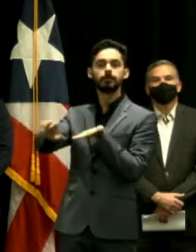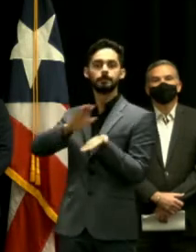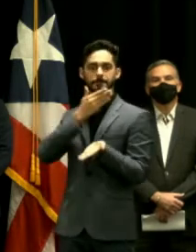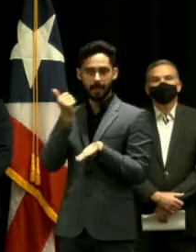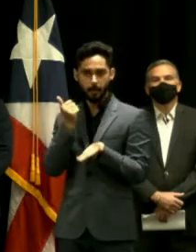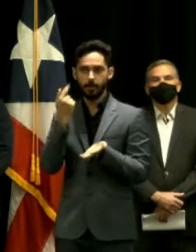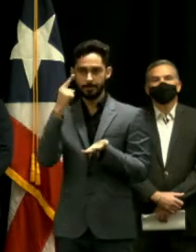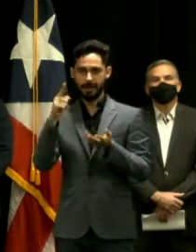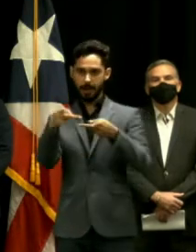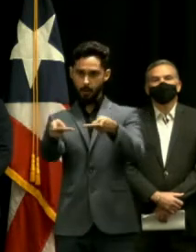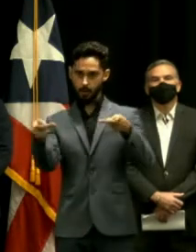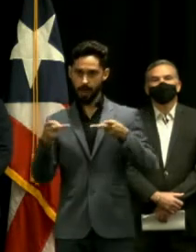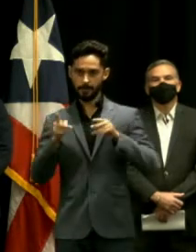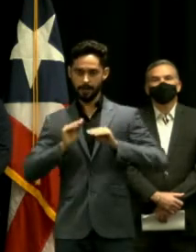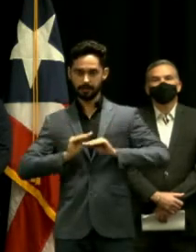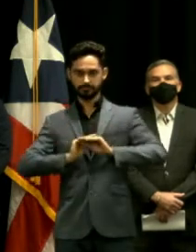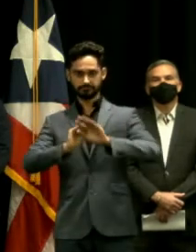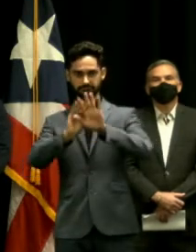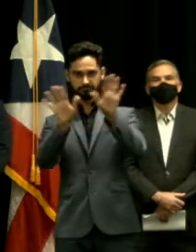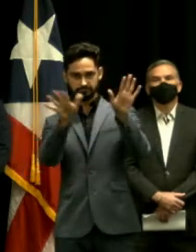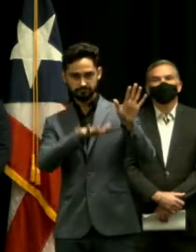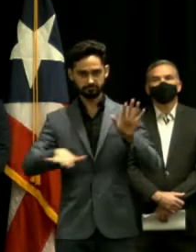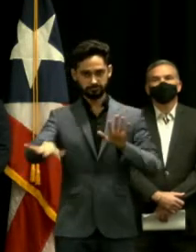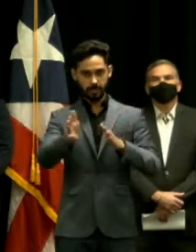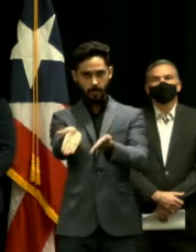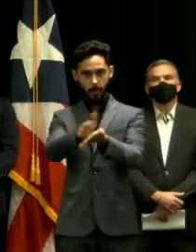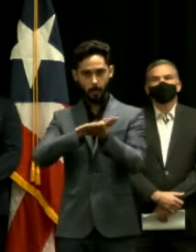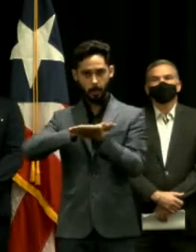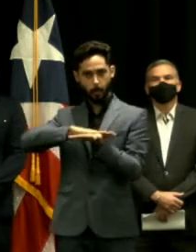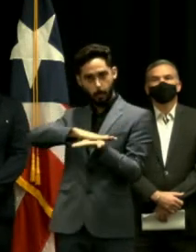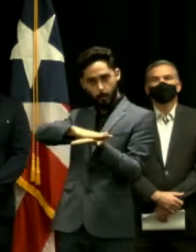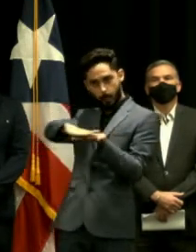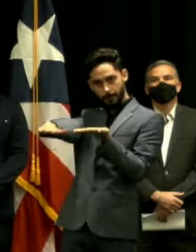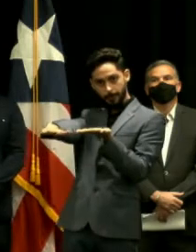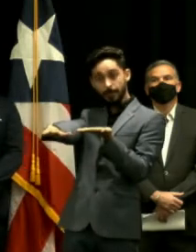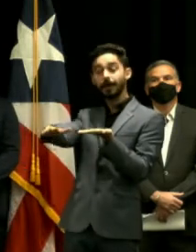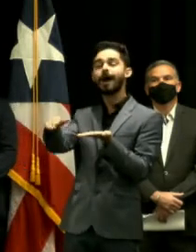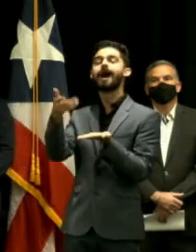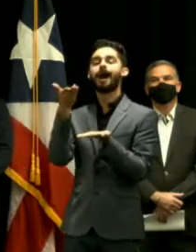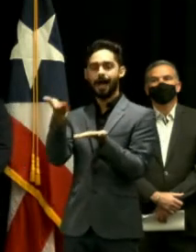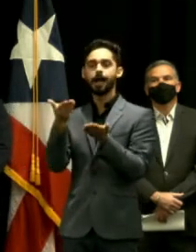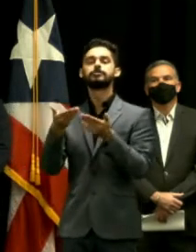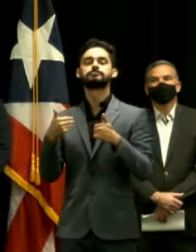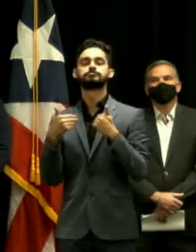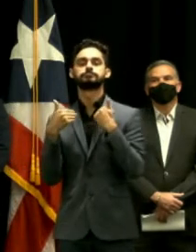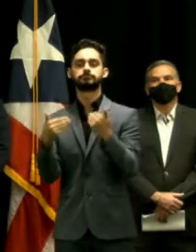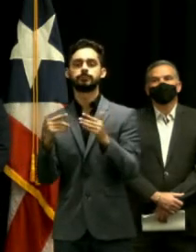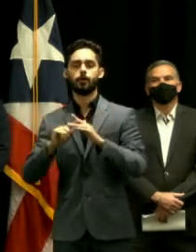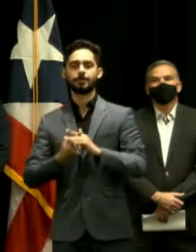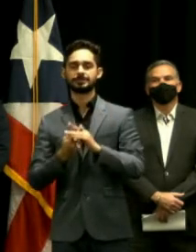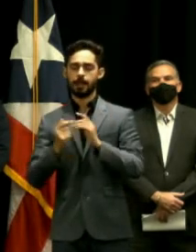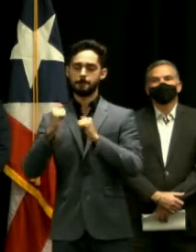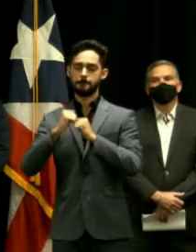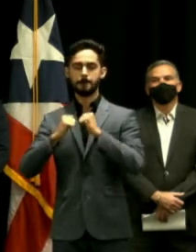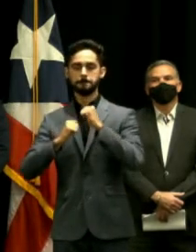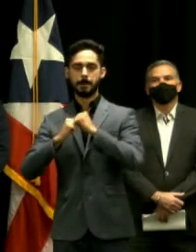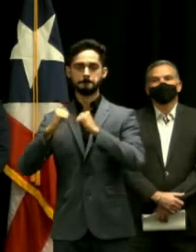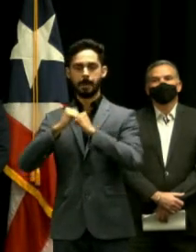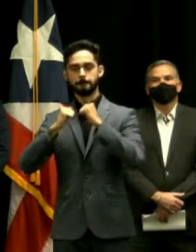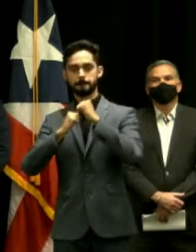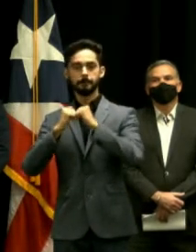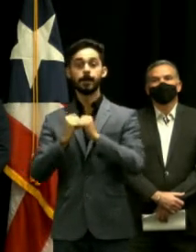y poderla construir y abrir y comenzar a utilizar por fases.